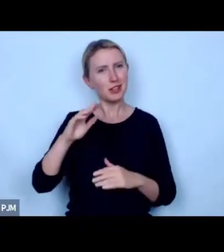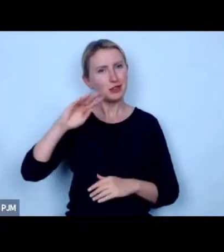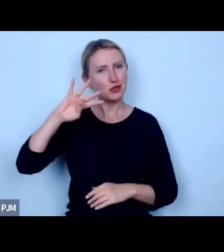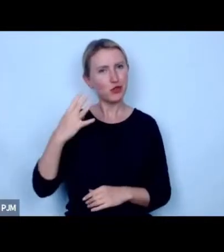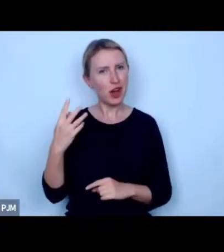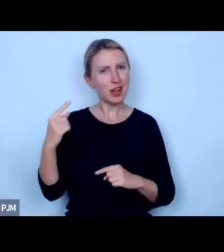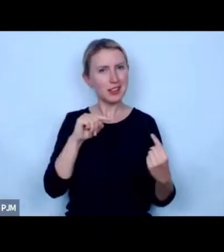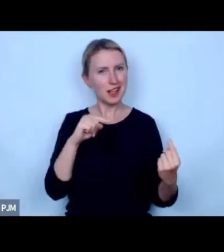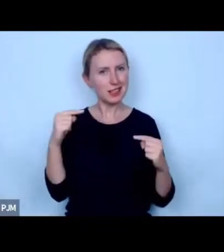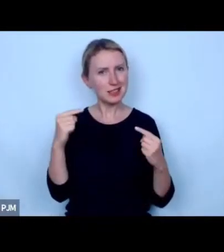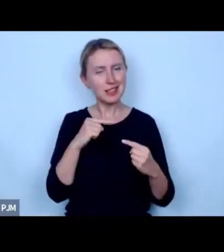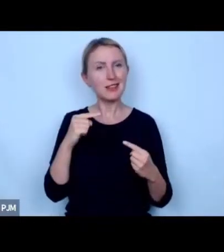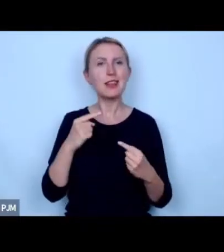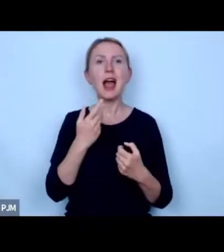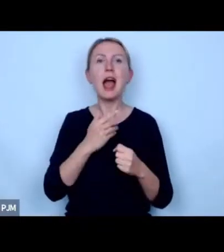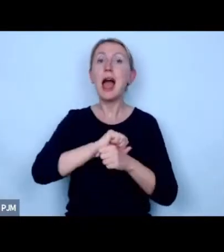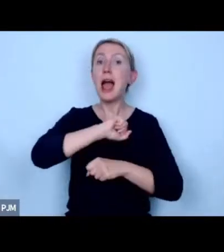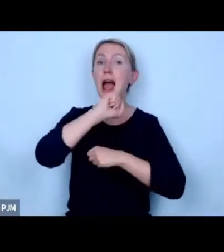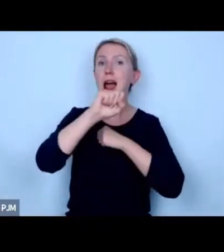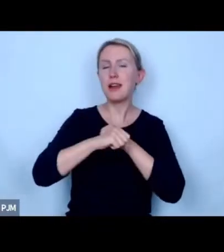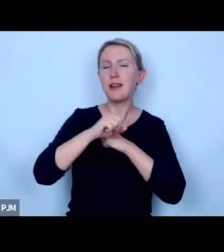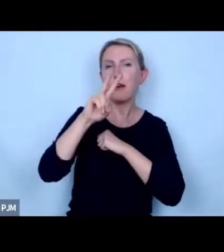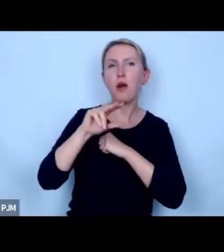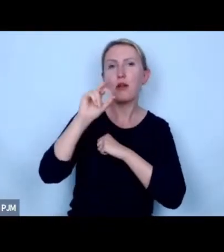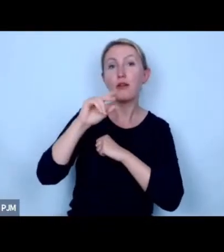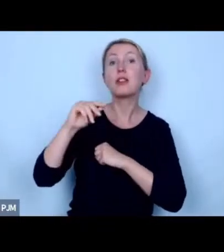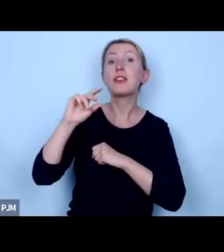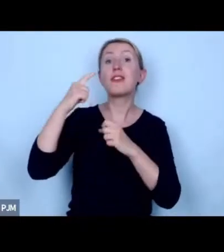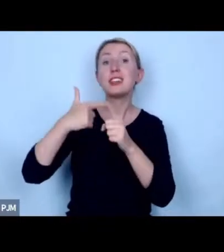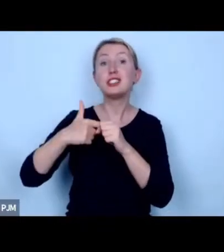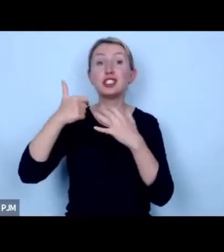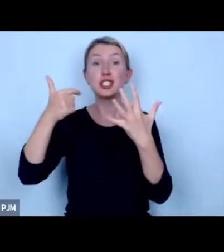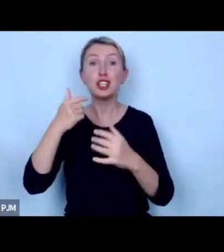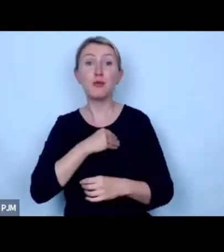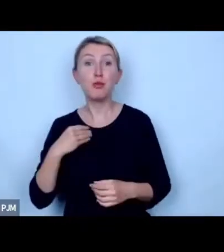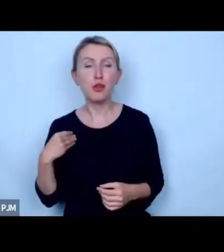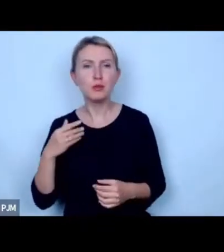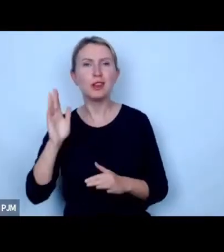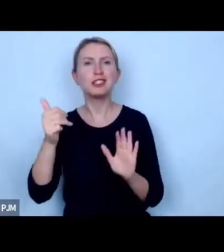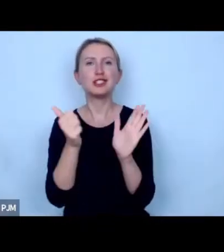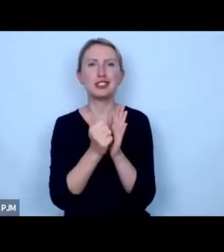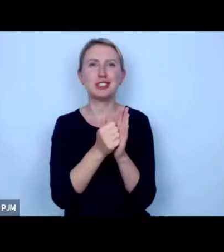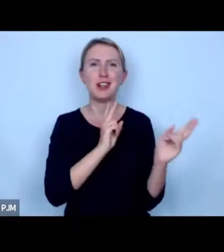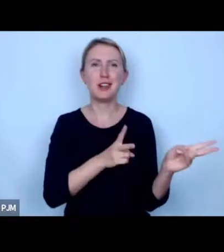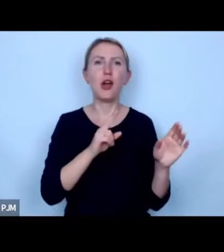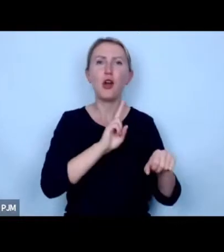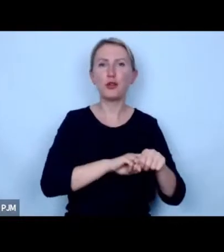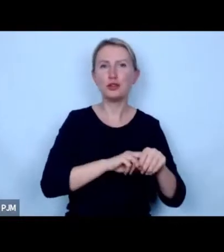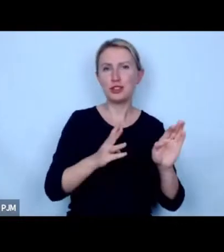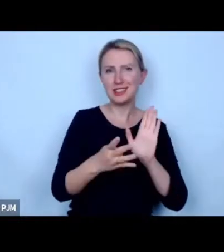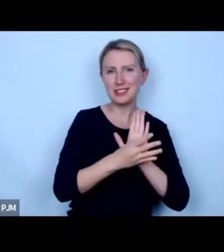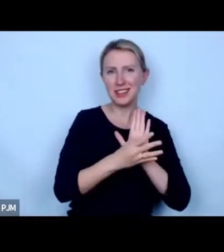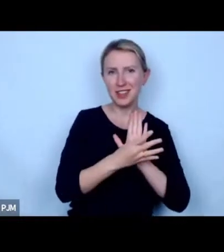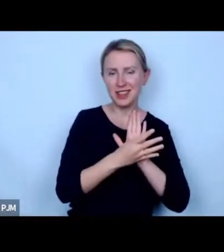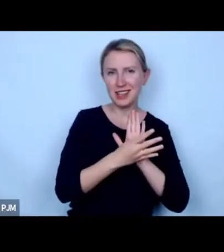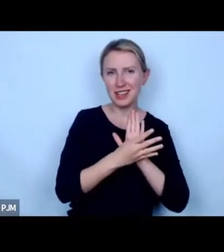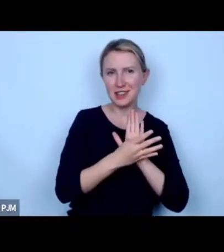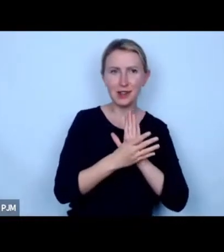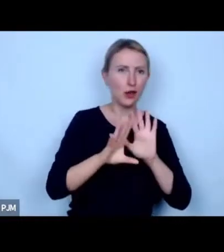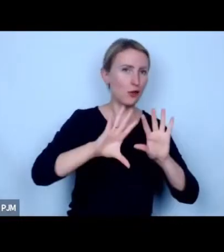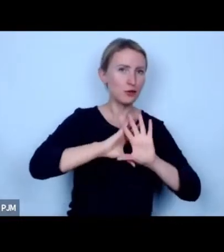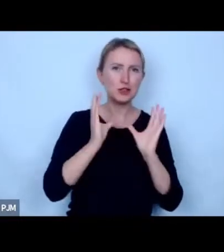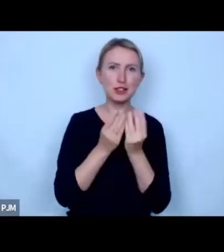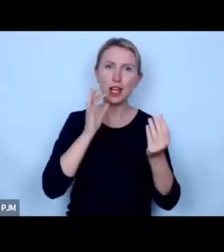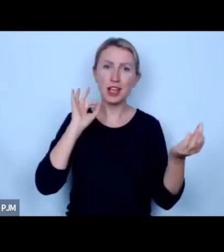sesję pod tytułem alternatywny COP26 z Polski która odbędzie się 16 listopada godzinie 19 oczywiście wszelkie